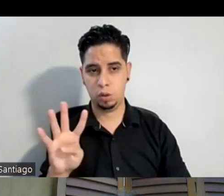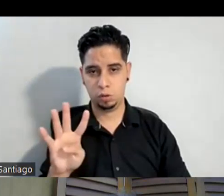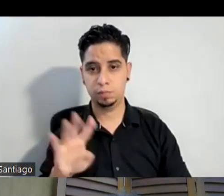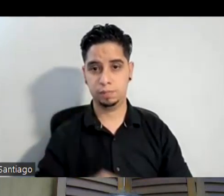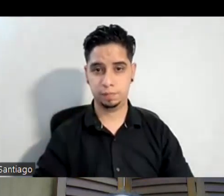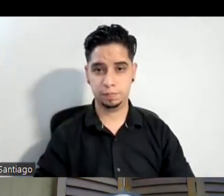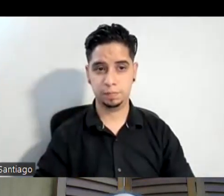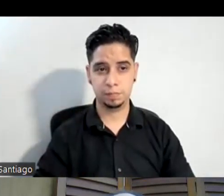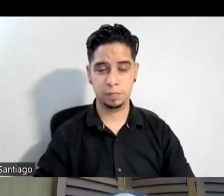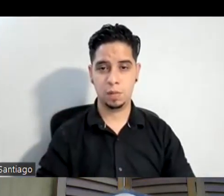939